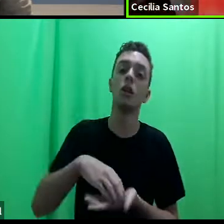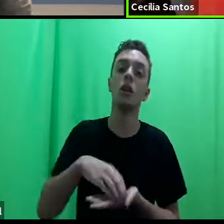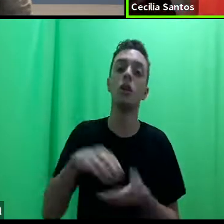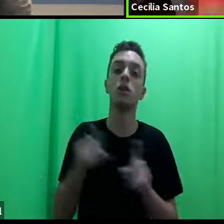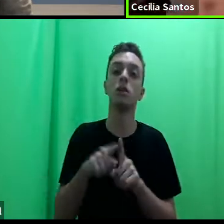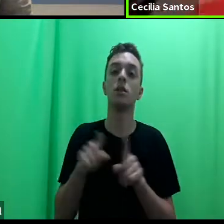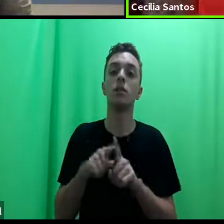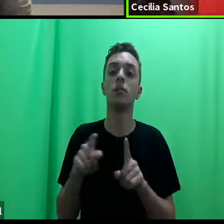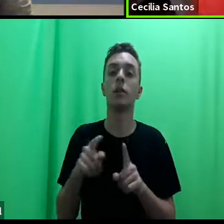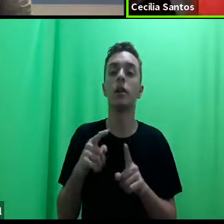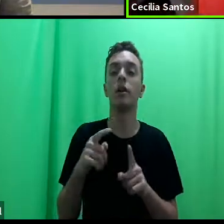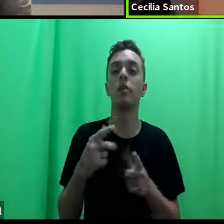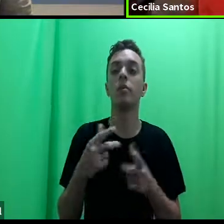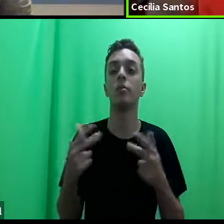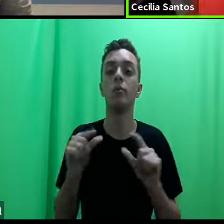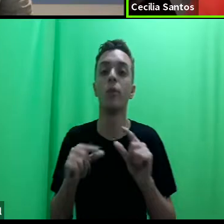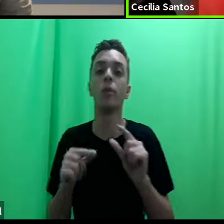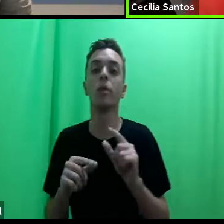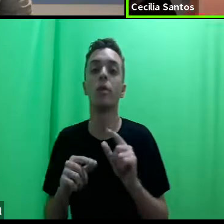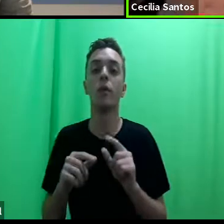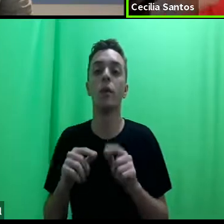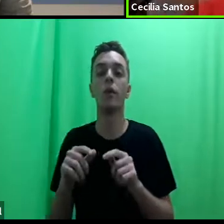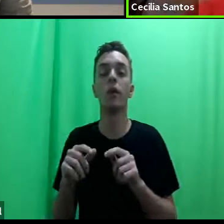emancipatória, ou seja, não aquela neoliberal